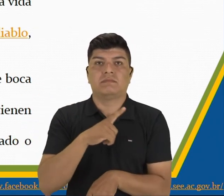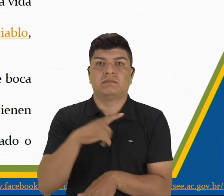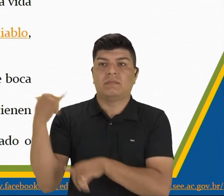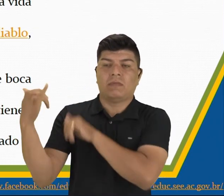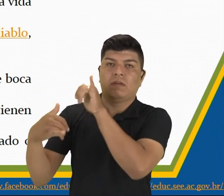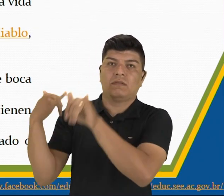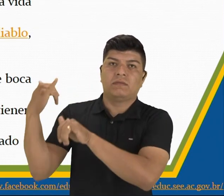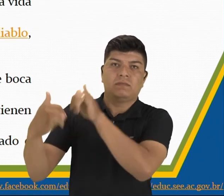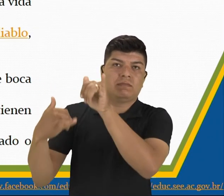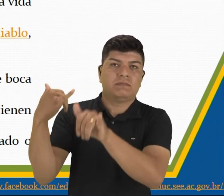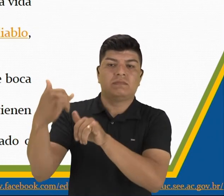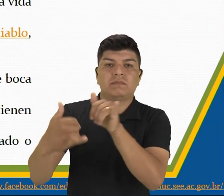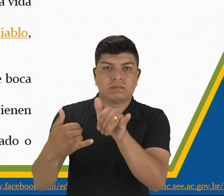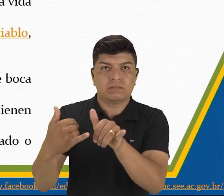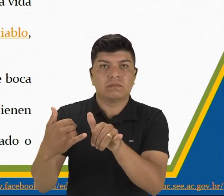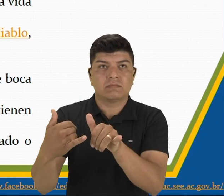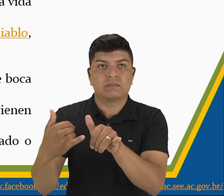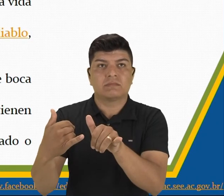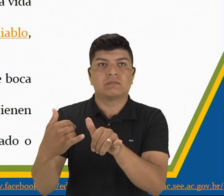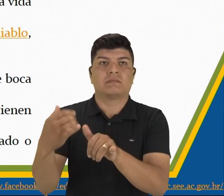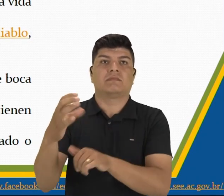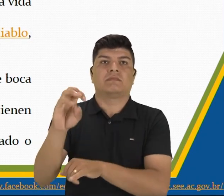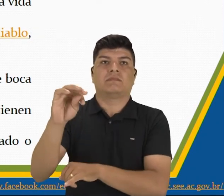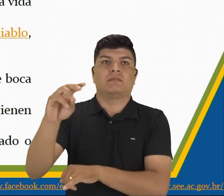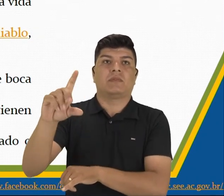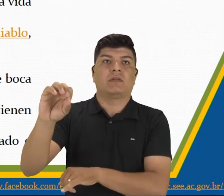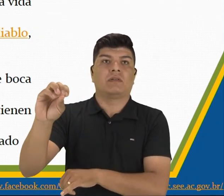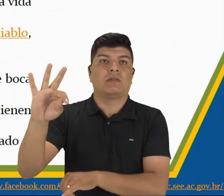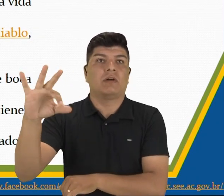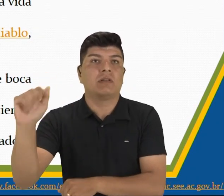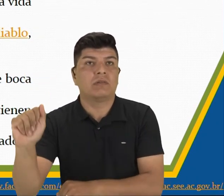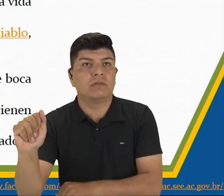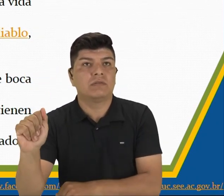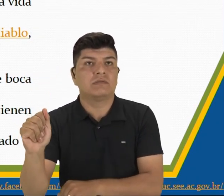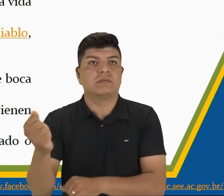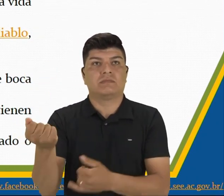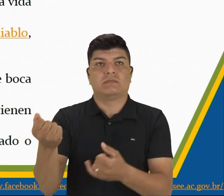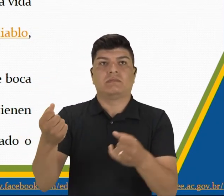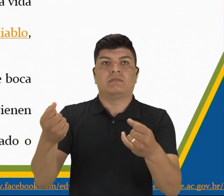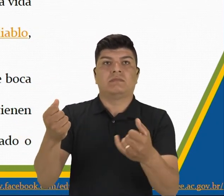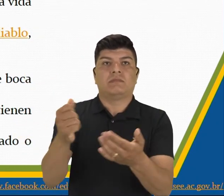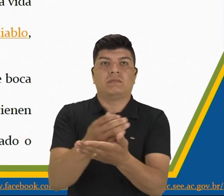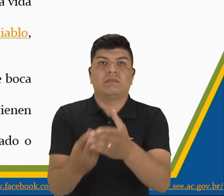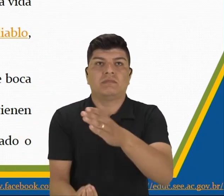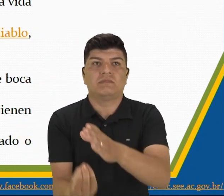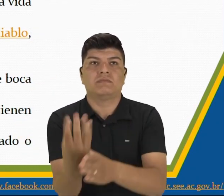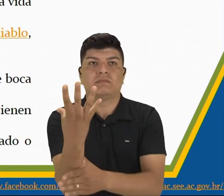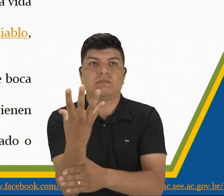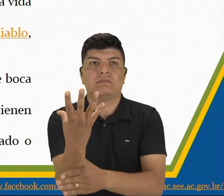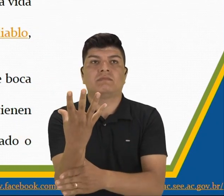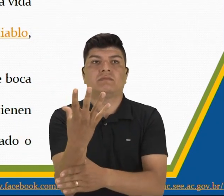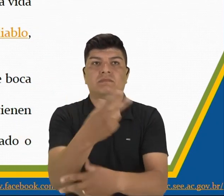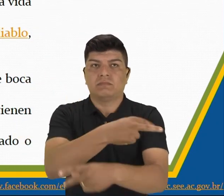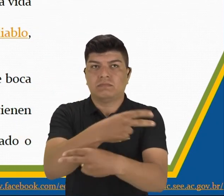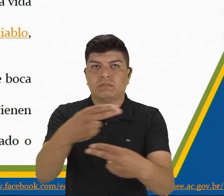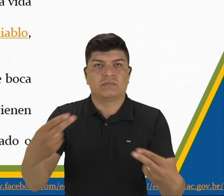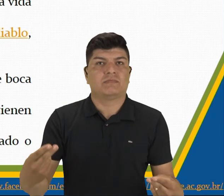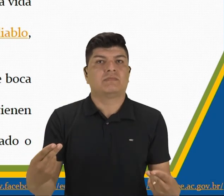leyendas etiológicas, que aclaran el origen de los elementos